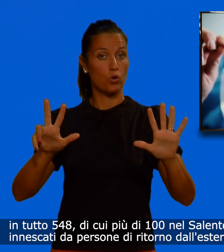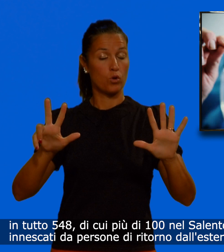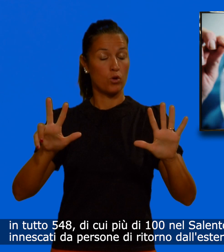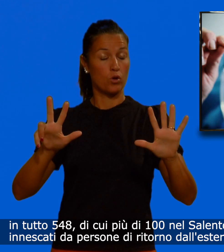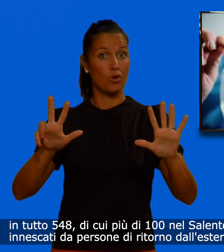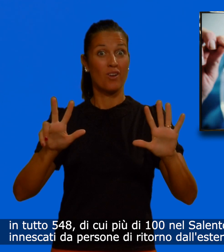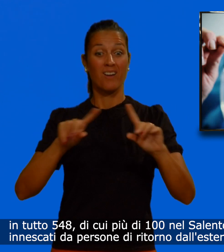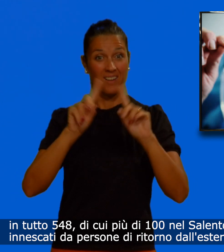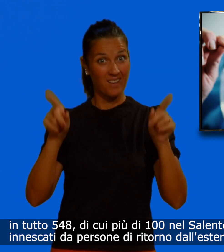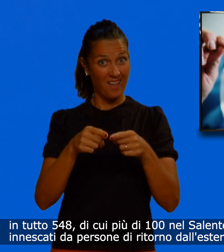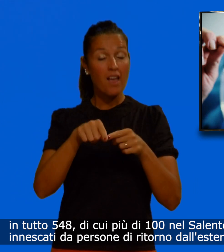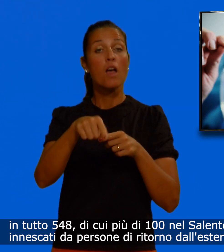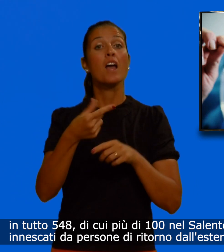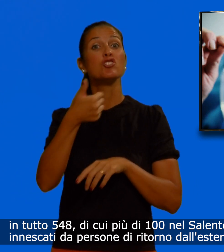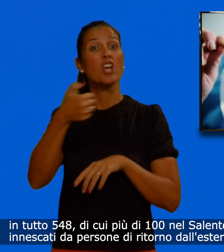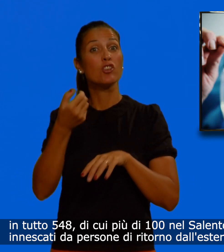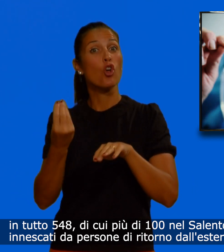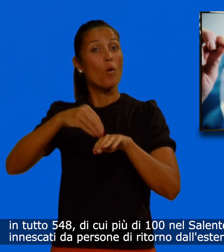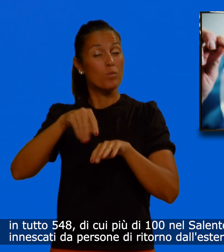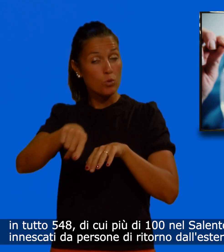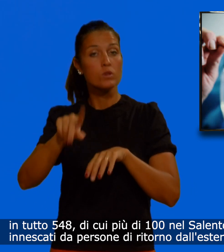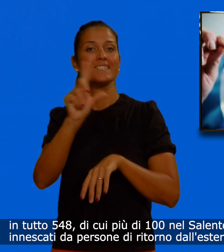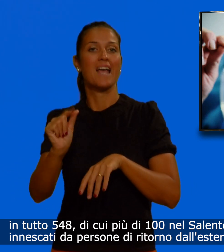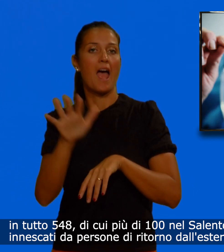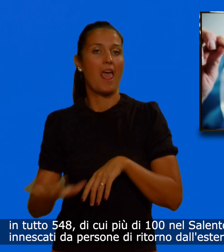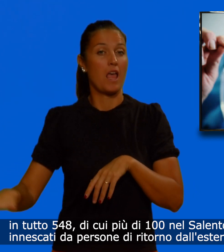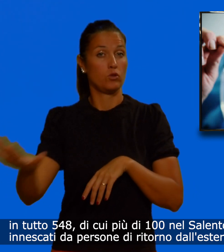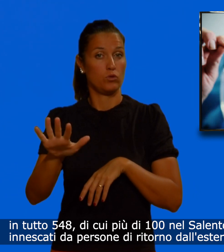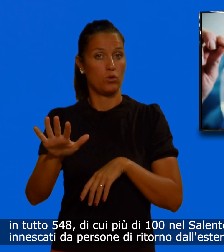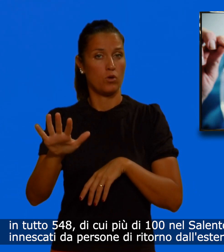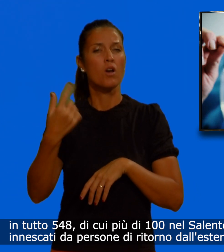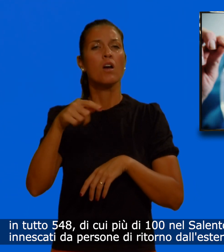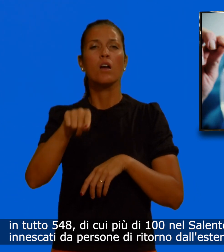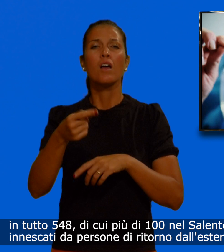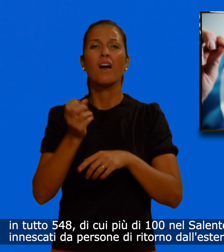Si tratta di focolai innescati da persone di ritorno dall'estero.